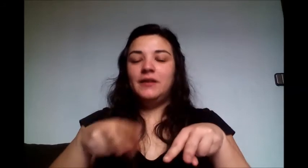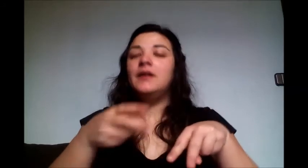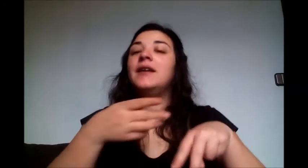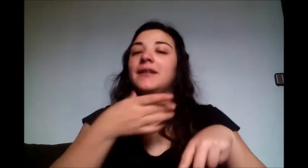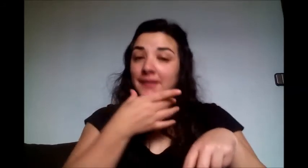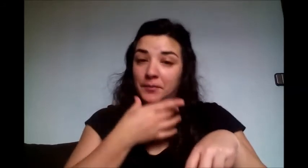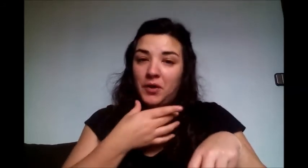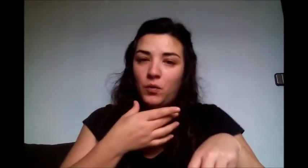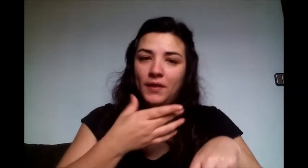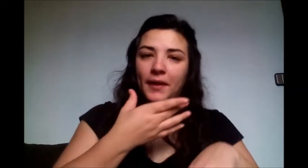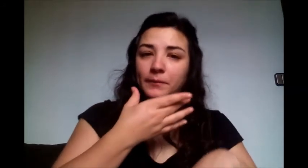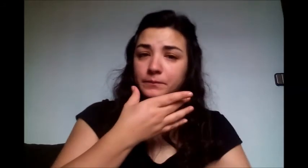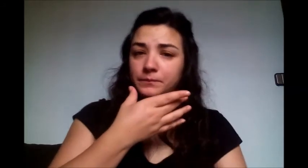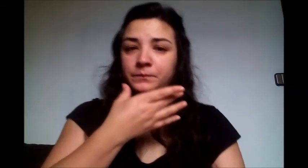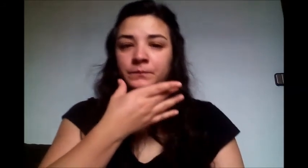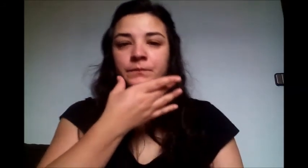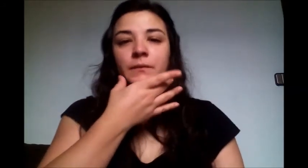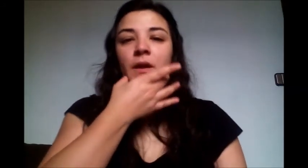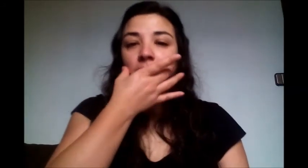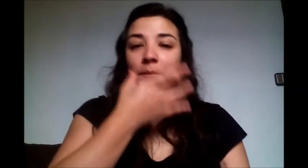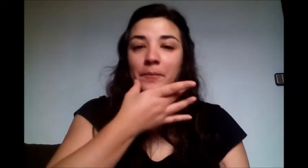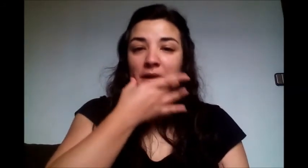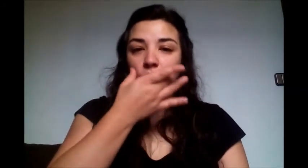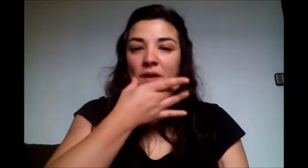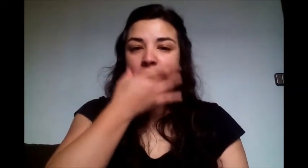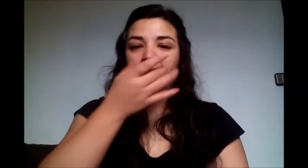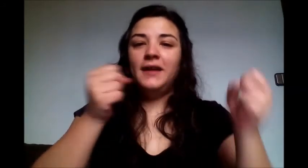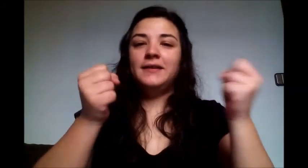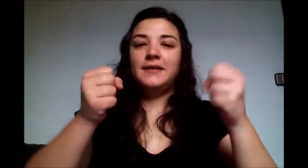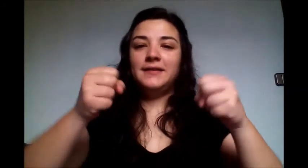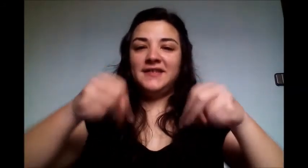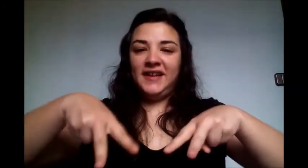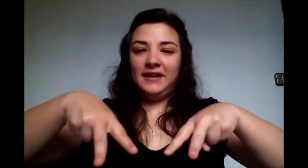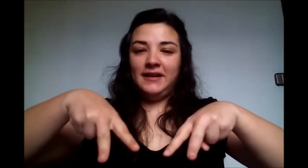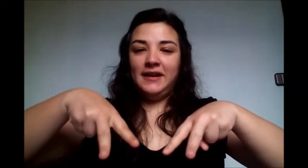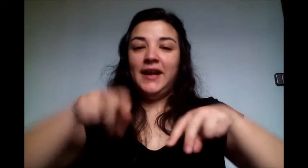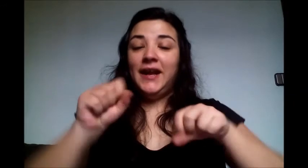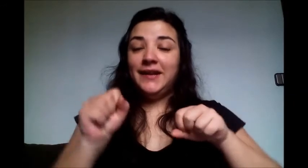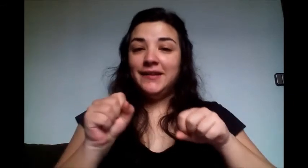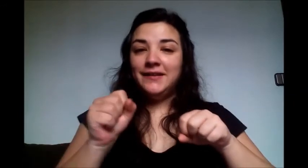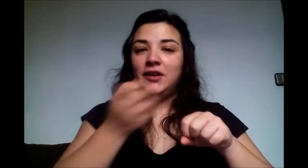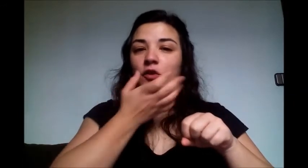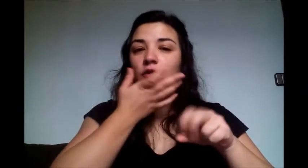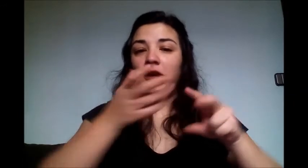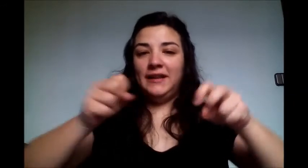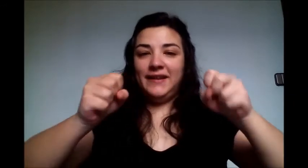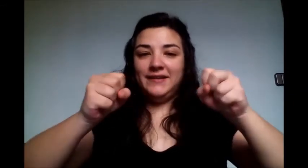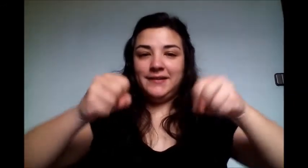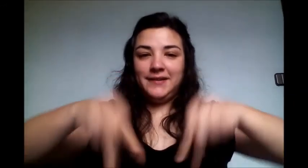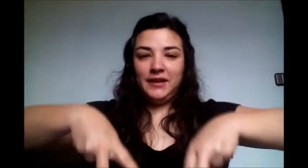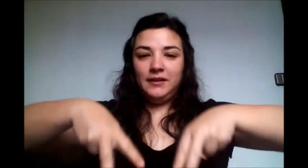sin, sinvergüenza, vergüenza, sin, este sin, el de sin,